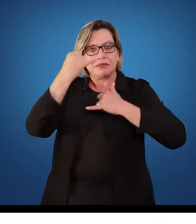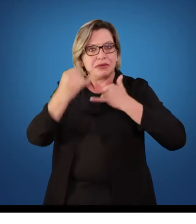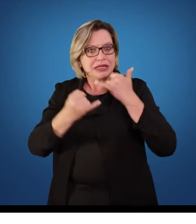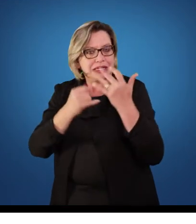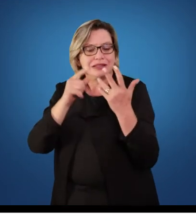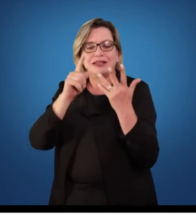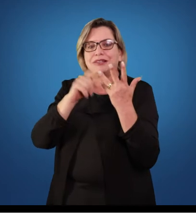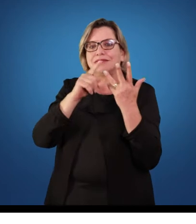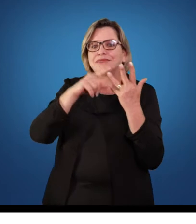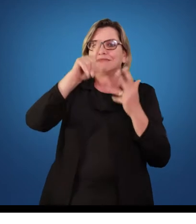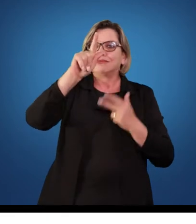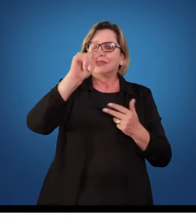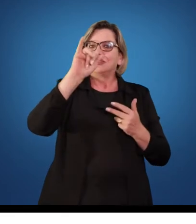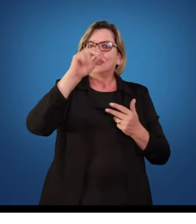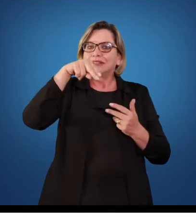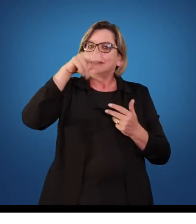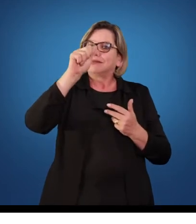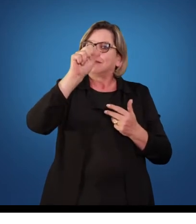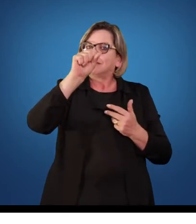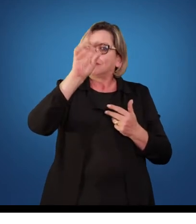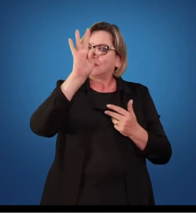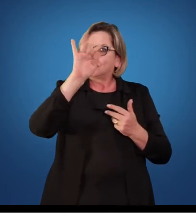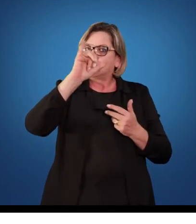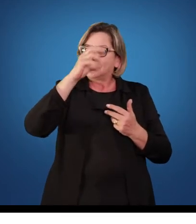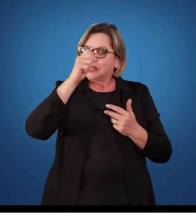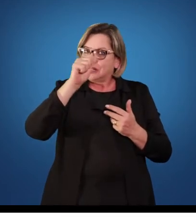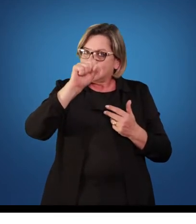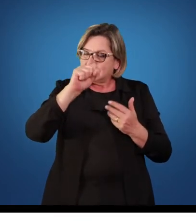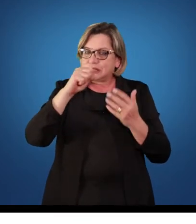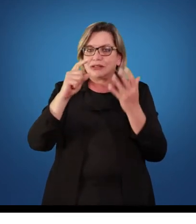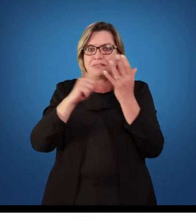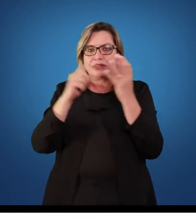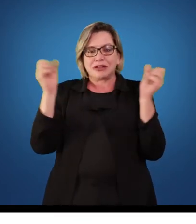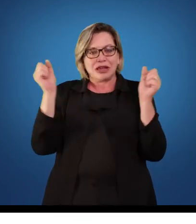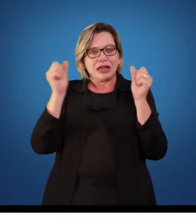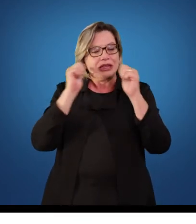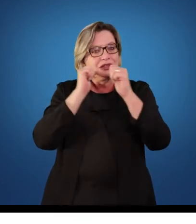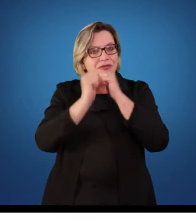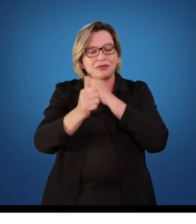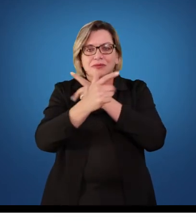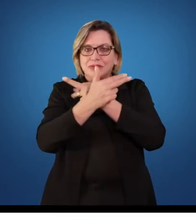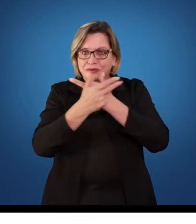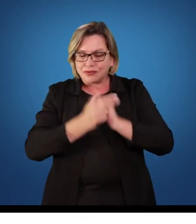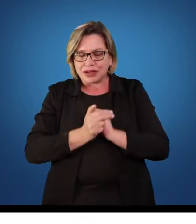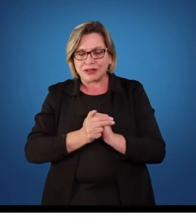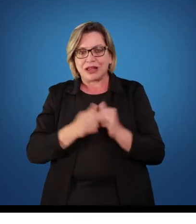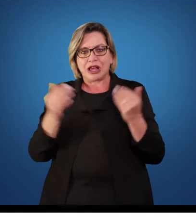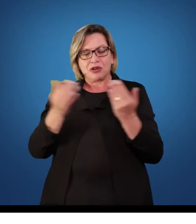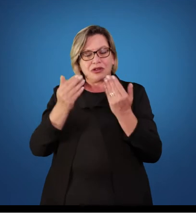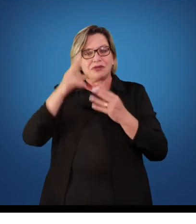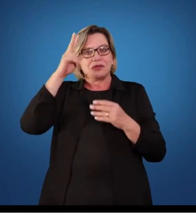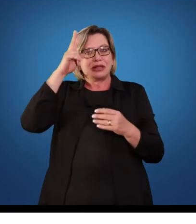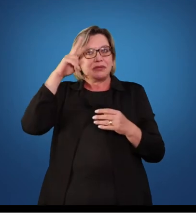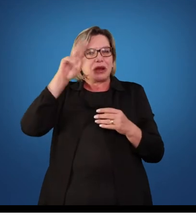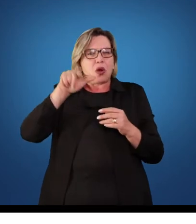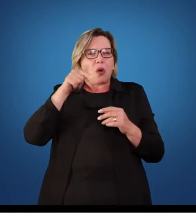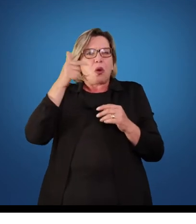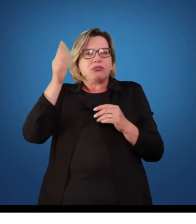e os esportes. Pessoal, vamos retomar algumas aulas que foram trabalhadas que abordam sobre o ensino da